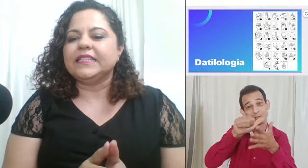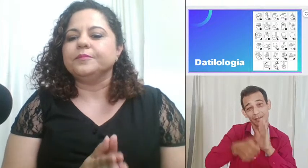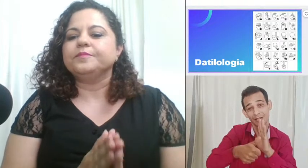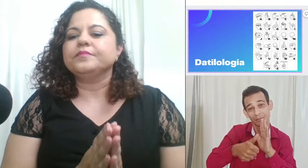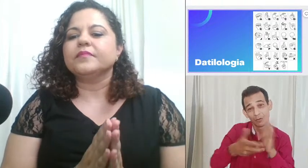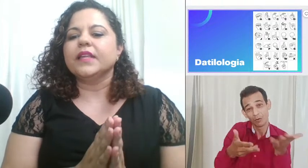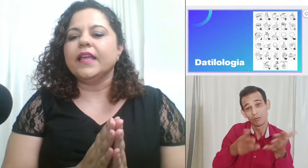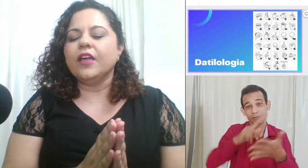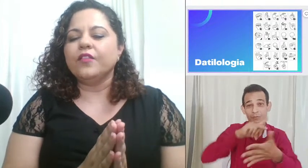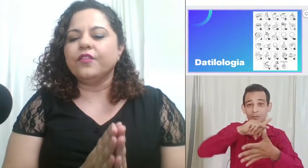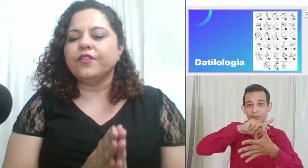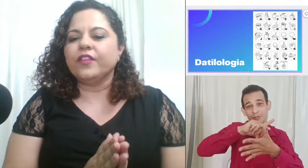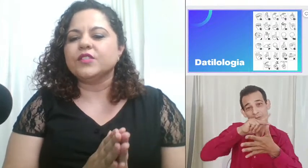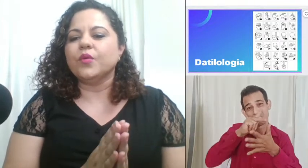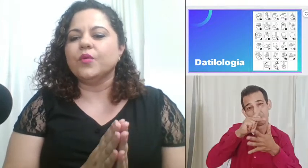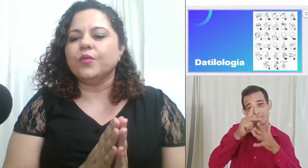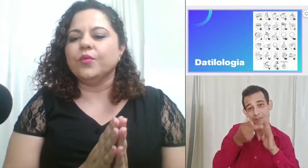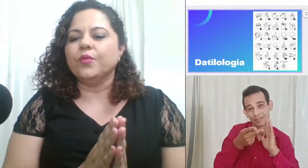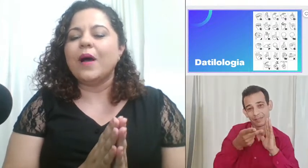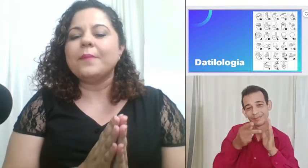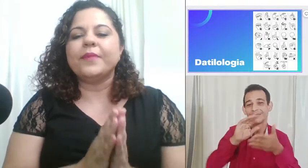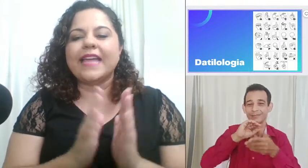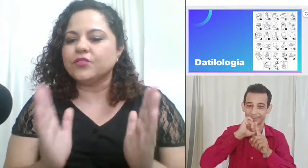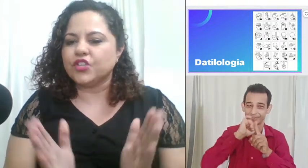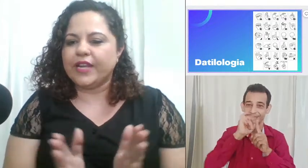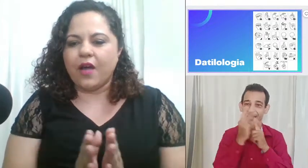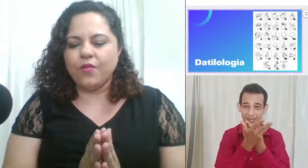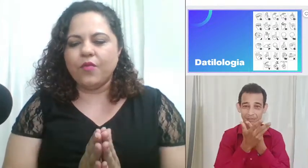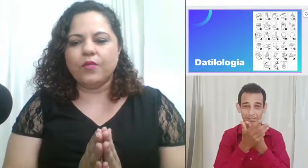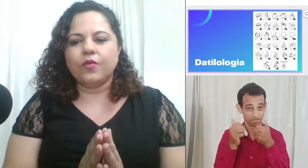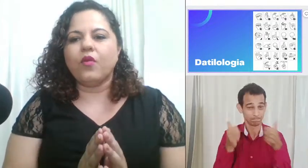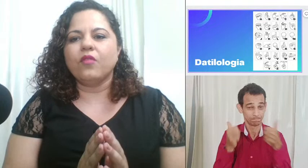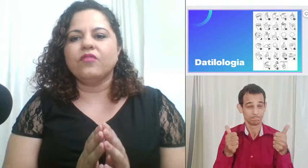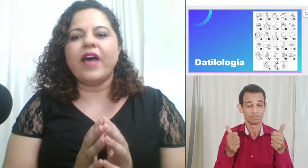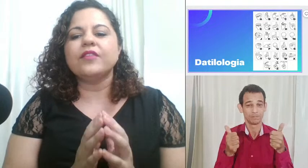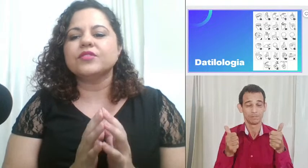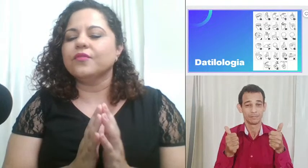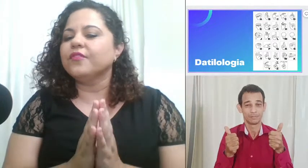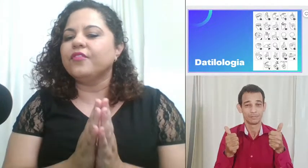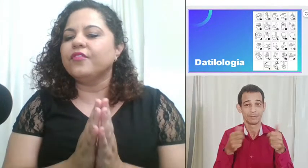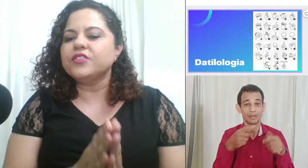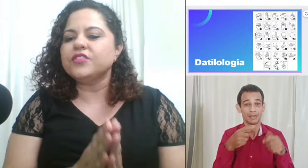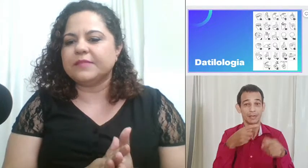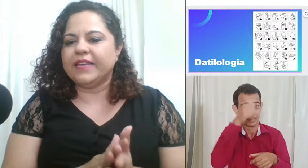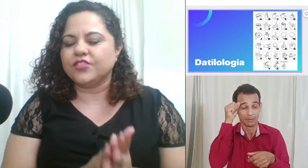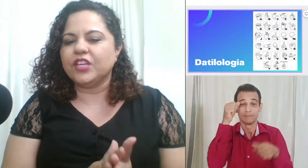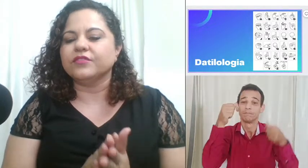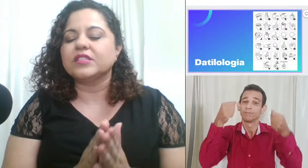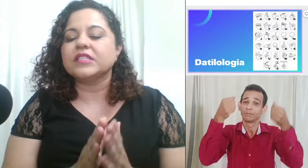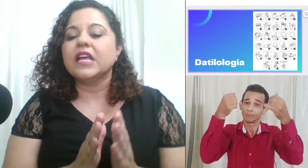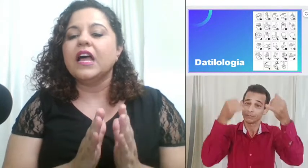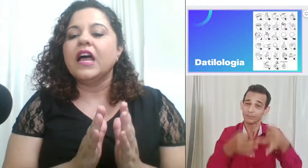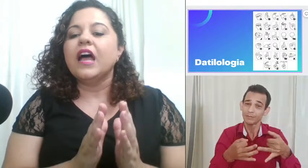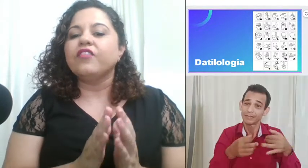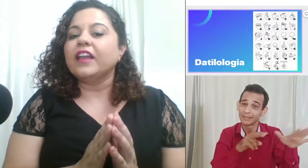eu fiz um apanhado geral com vários vídeos explicativos falando